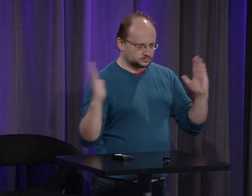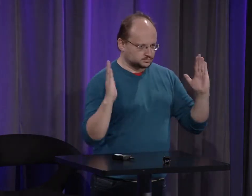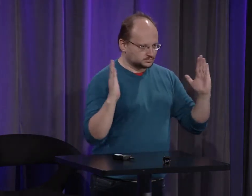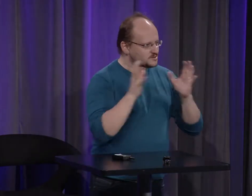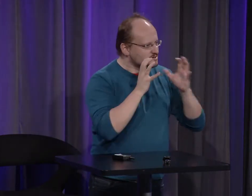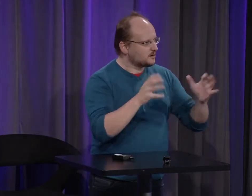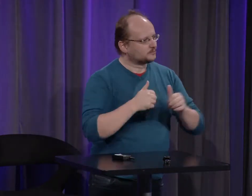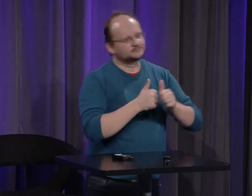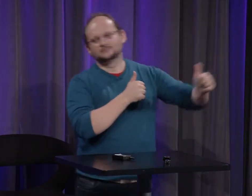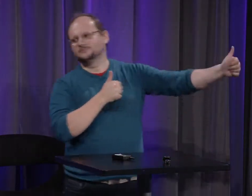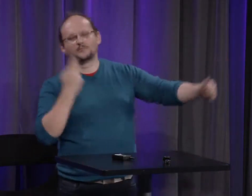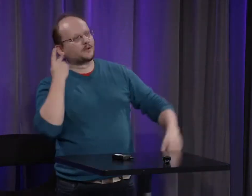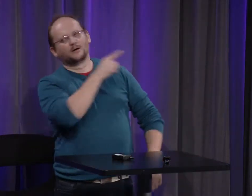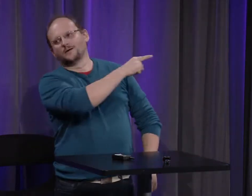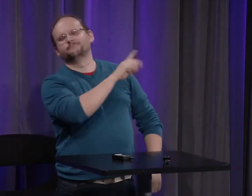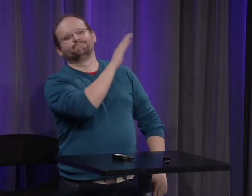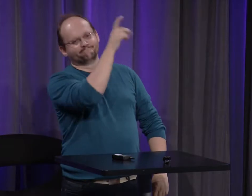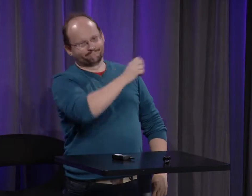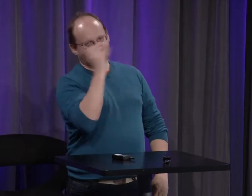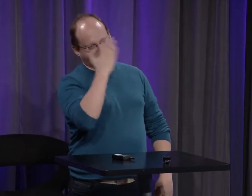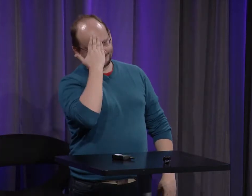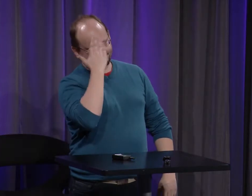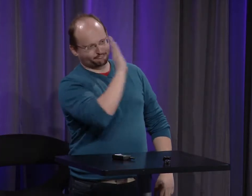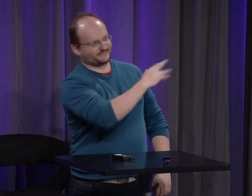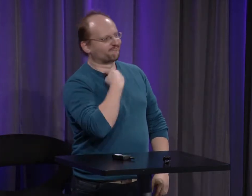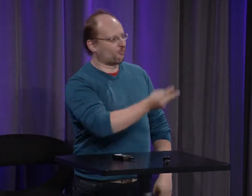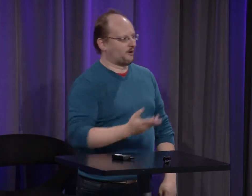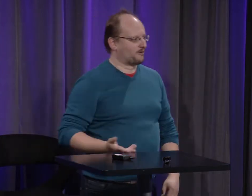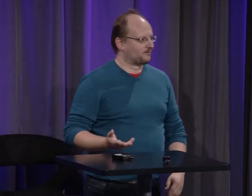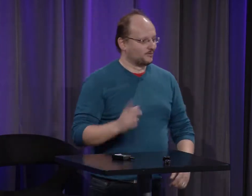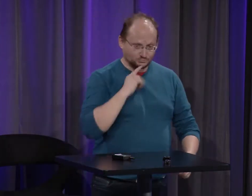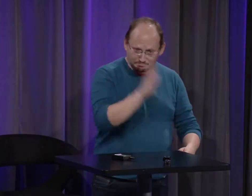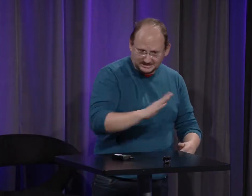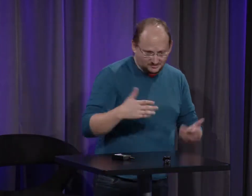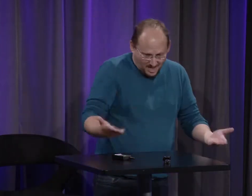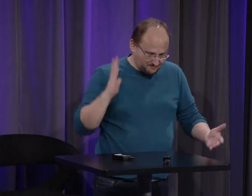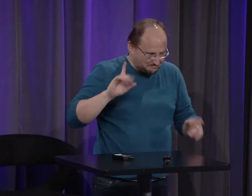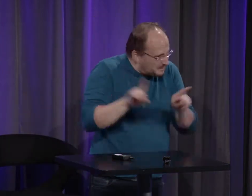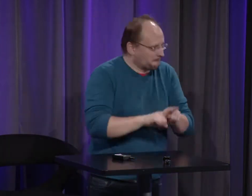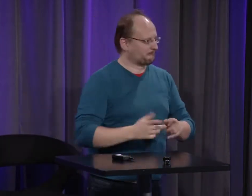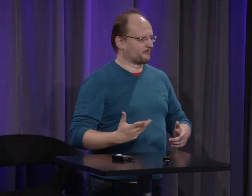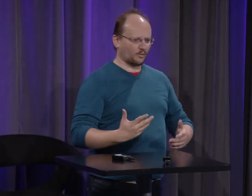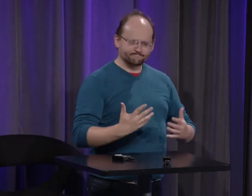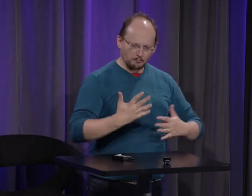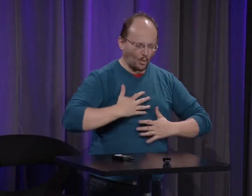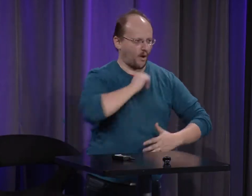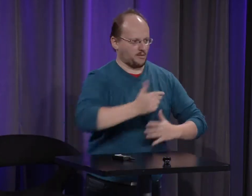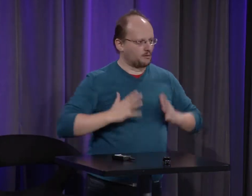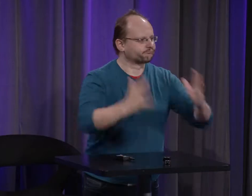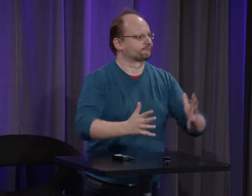fait son affaire et donc c'est très intéressant quand on criait aussi pour savoir où il était c'était un